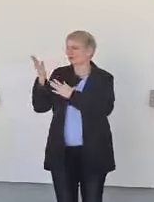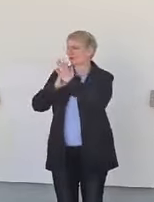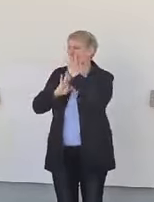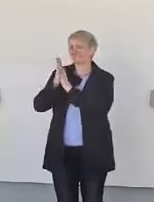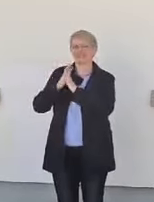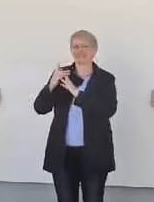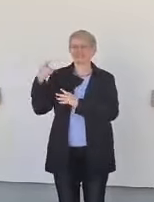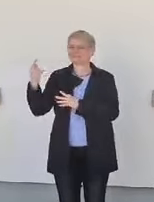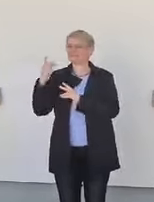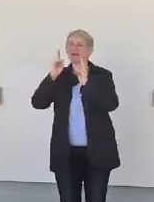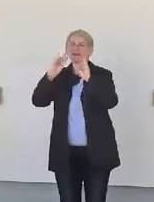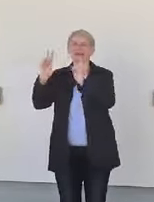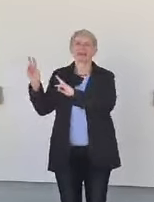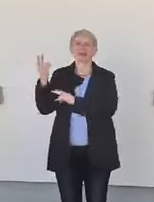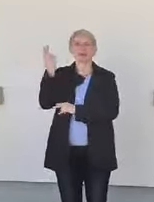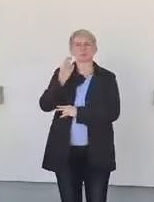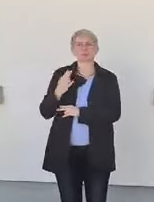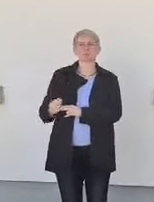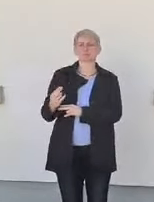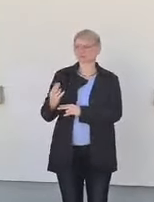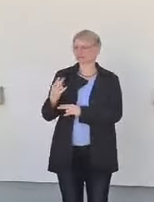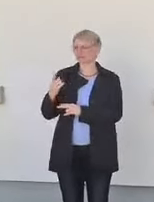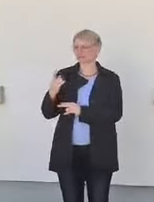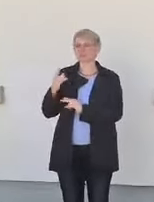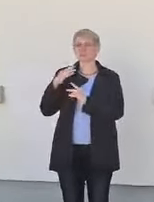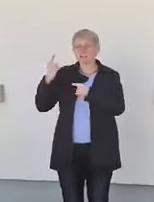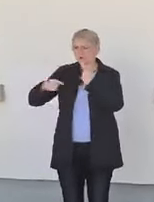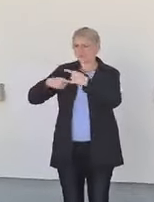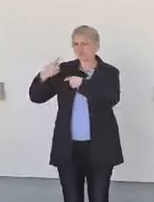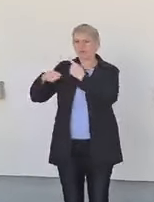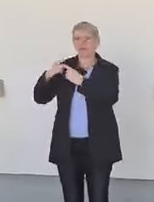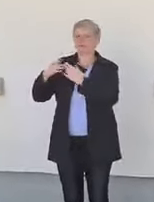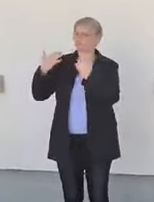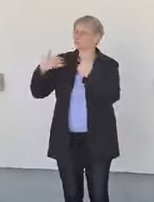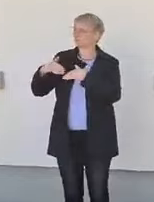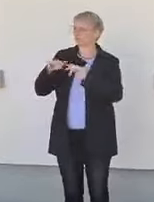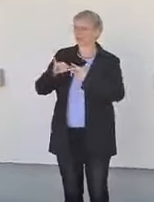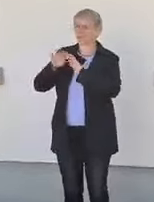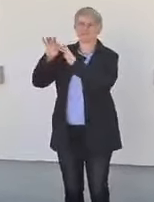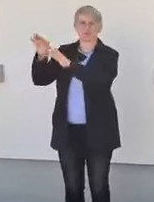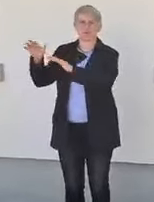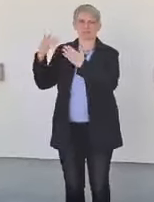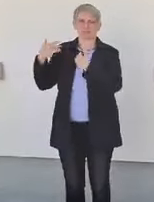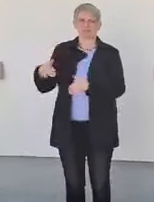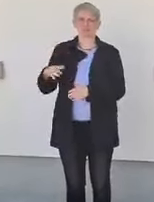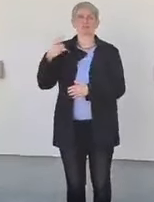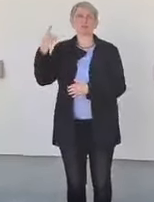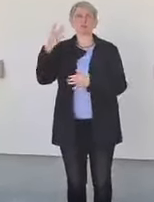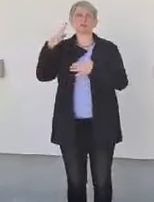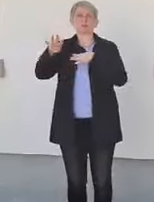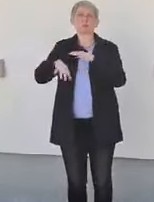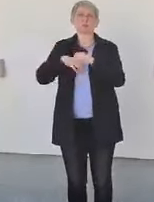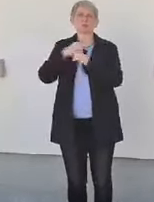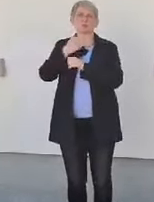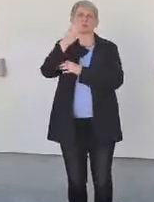künstlerischen Werdegang tatsächlich beeinflusst und 1934 konnte er dann tatsächlich einen